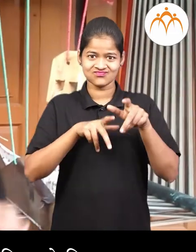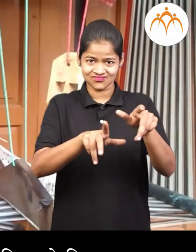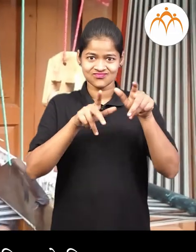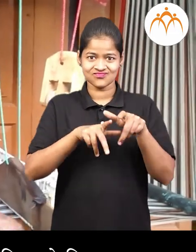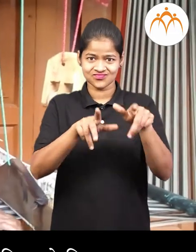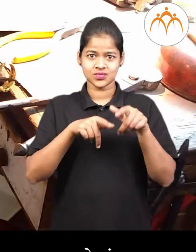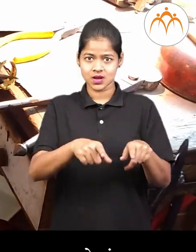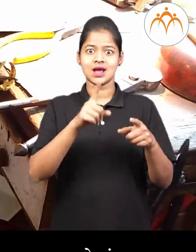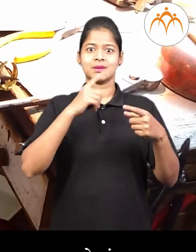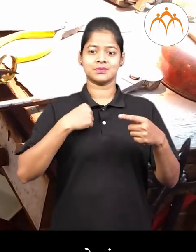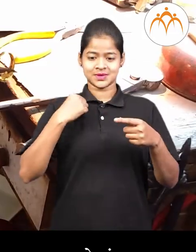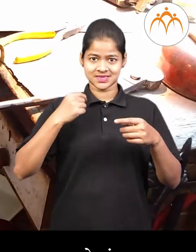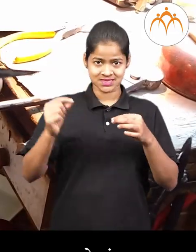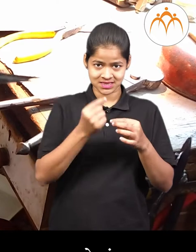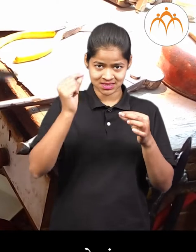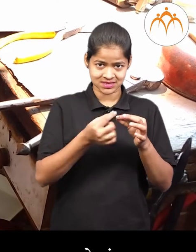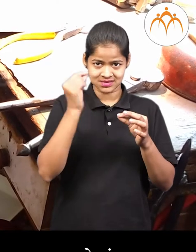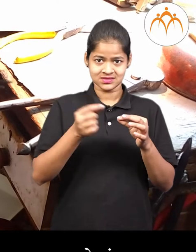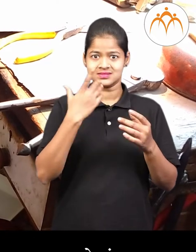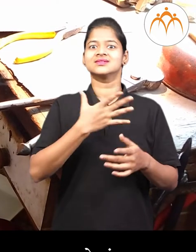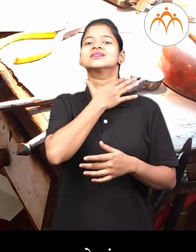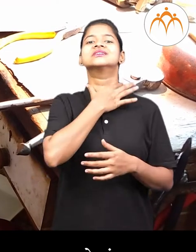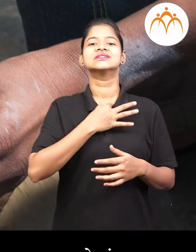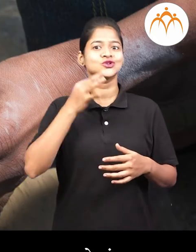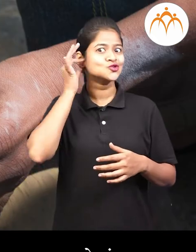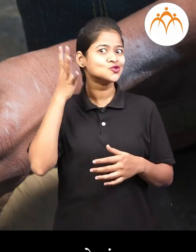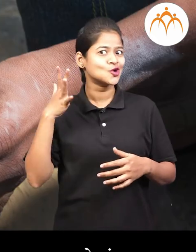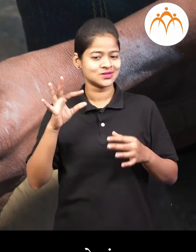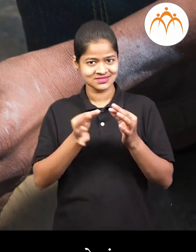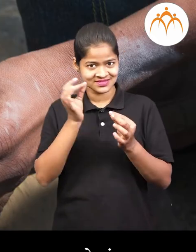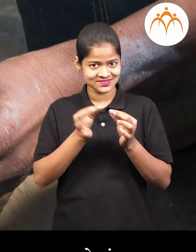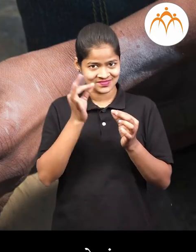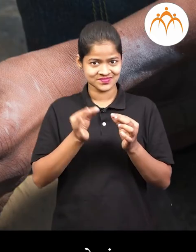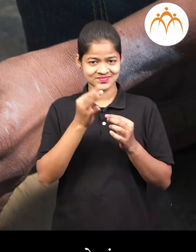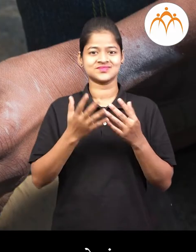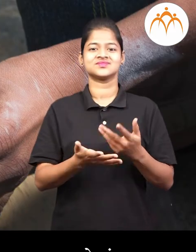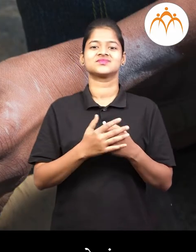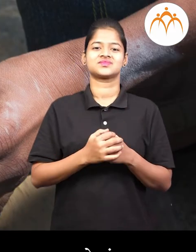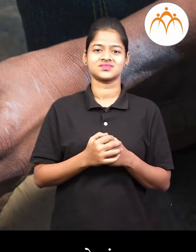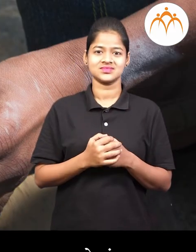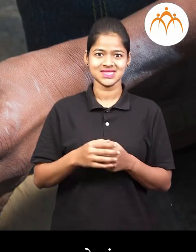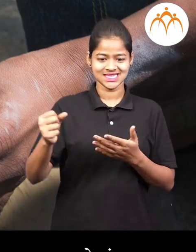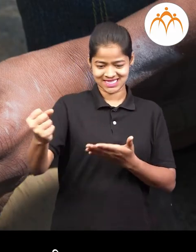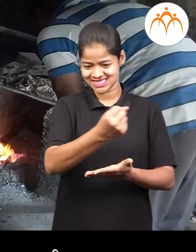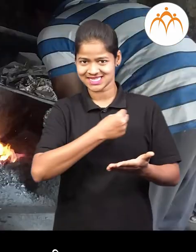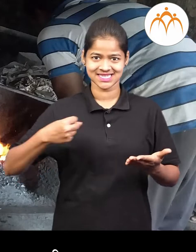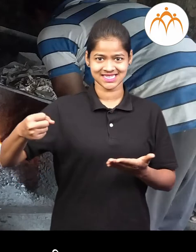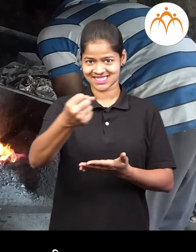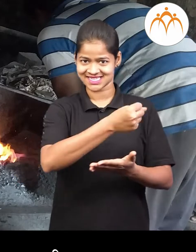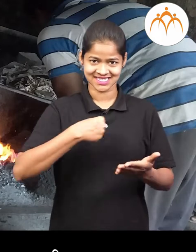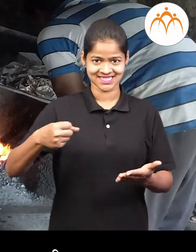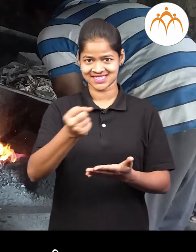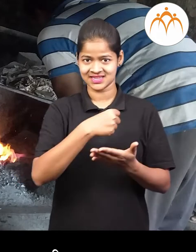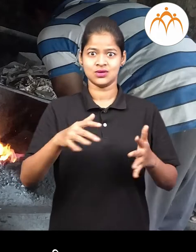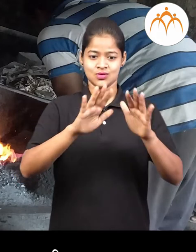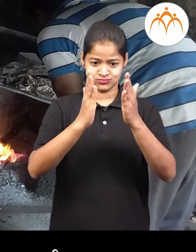विनकर, दागीने बनावनारे सुनार, मातीची भांडी तायार करनारे कुम्भार, लोखंडी